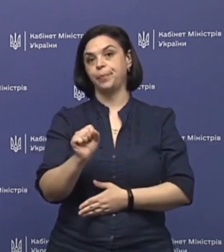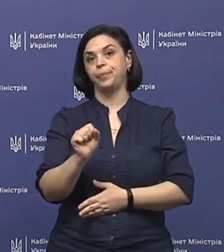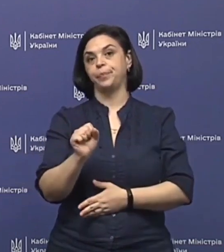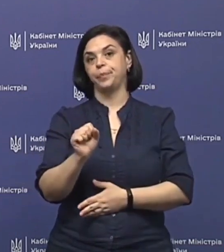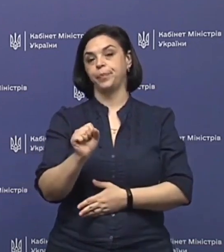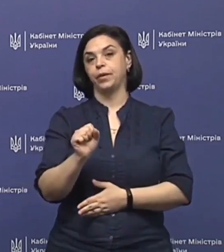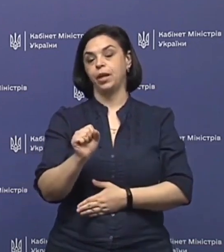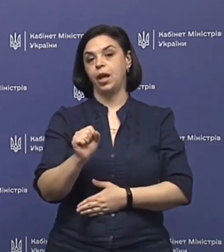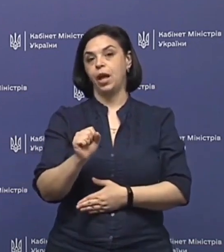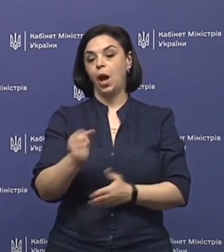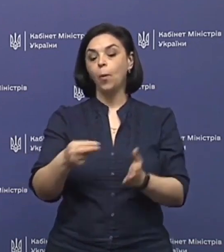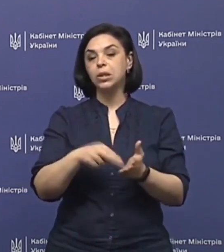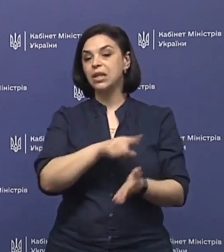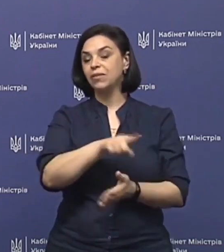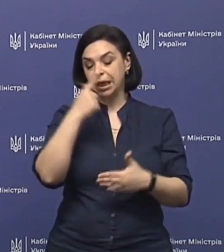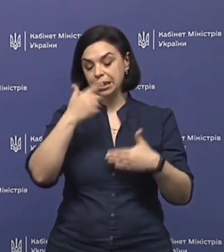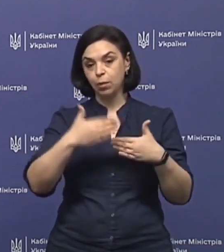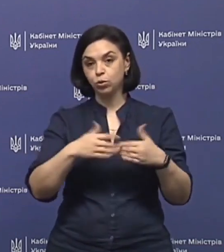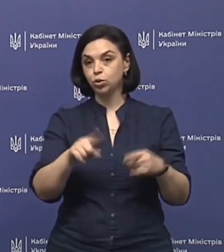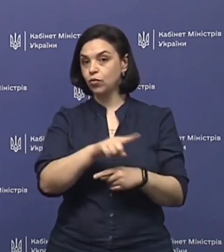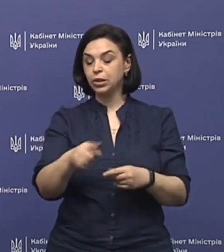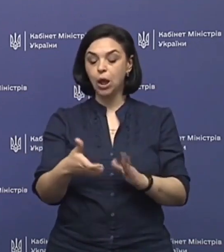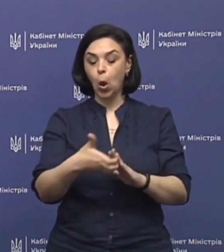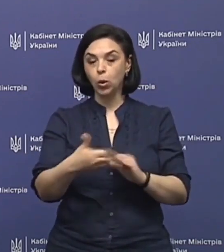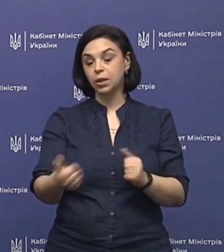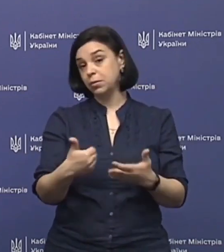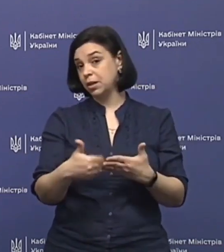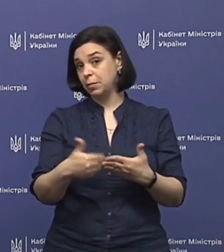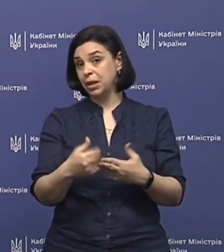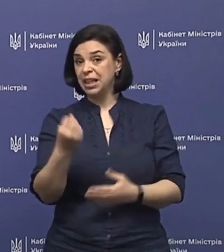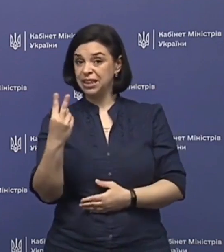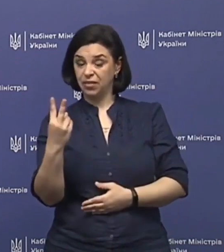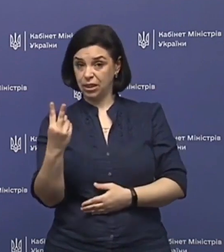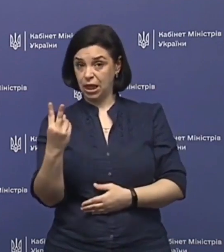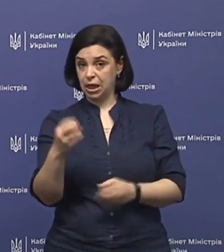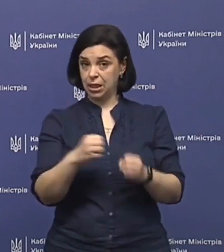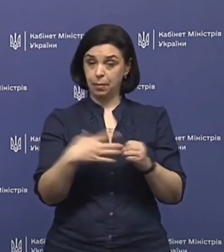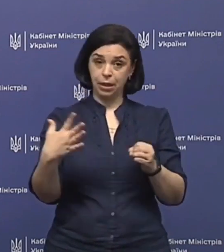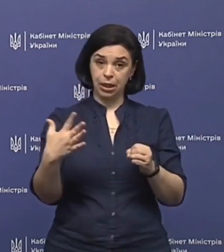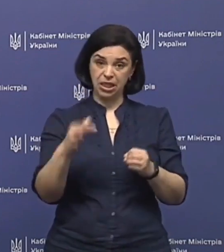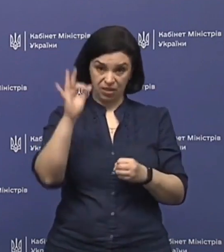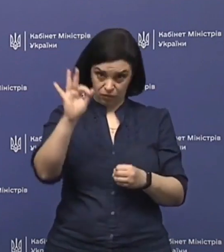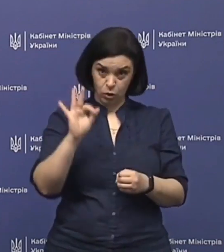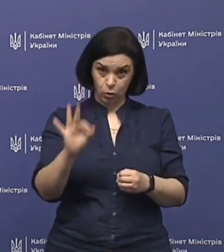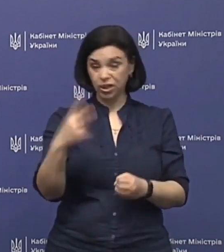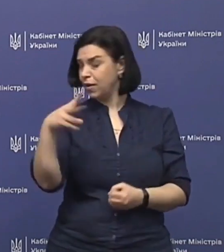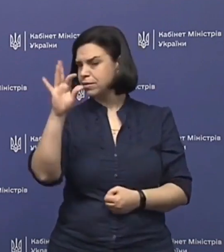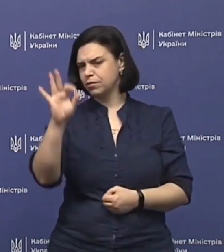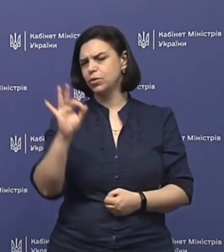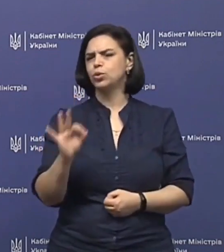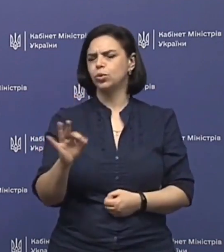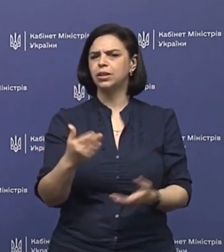поставила їх на межу, що вони отримують, наприклад, 12-15%, 20